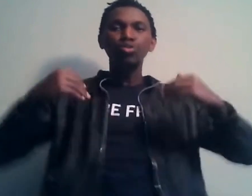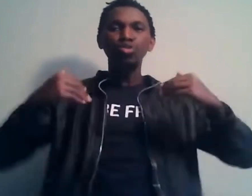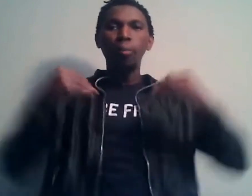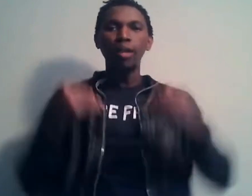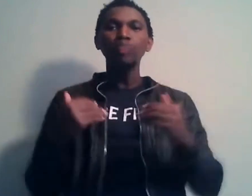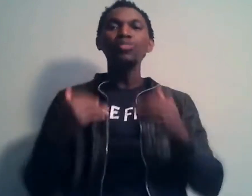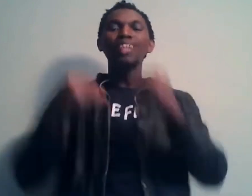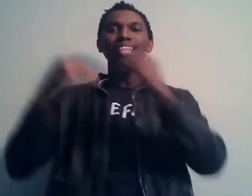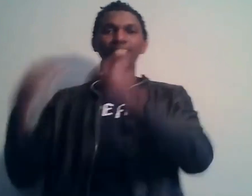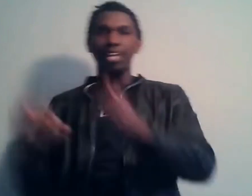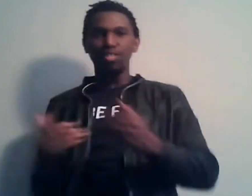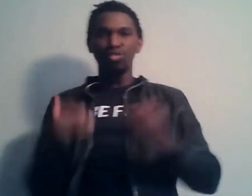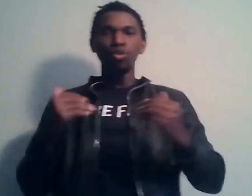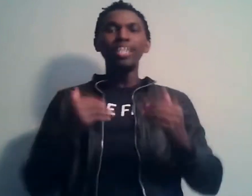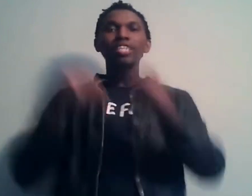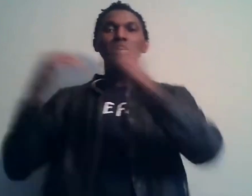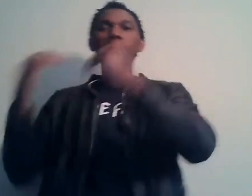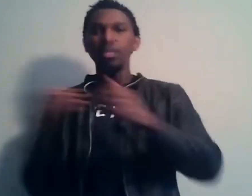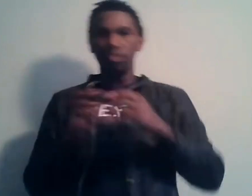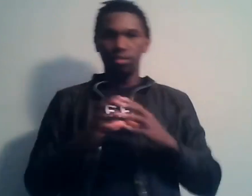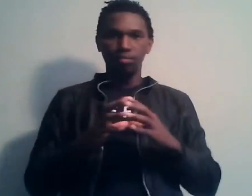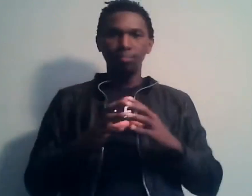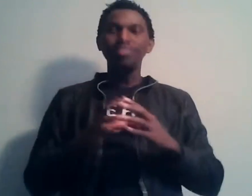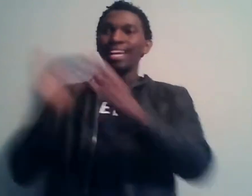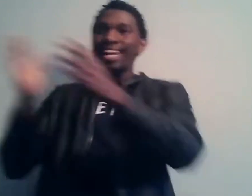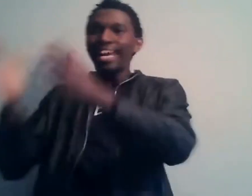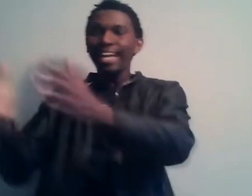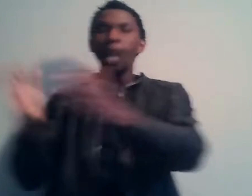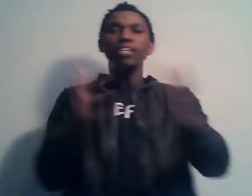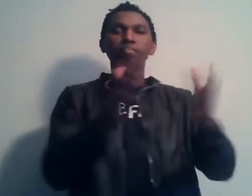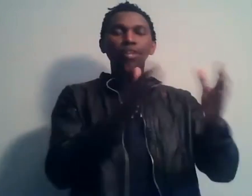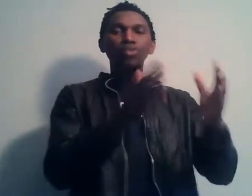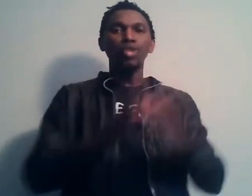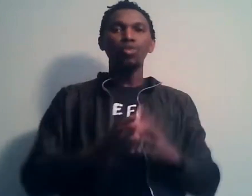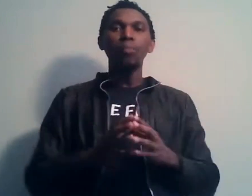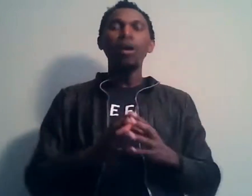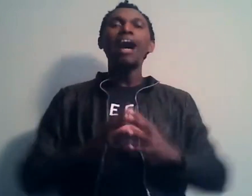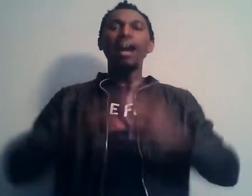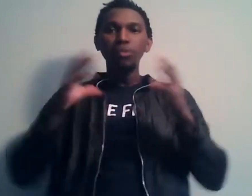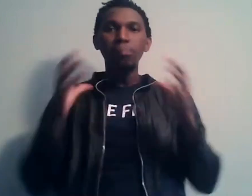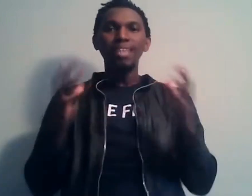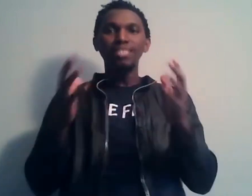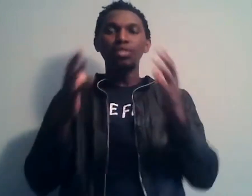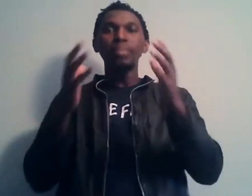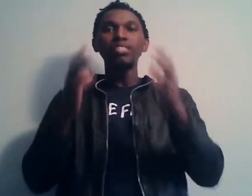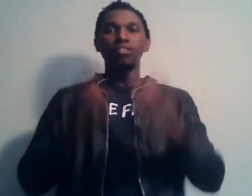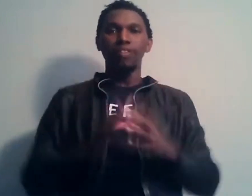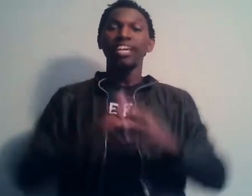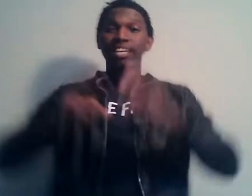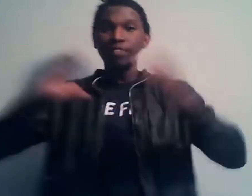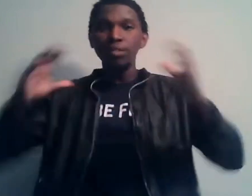qui sont perdus dans la distraction et dans l'ambiance, les ramener vers le droit chemin afin de bâtir le pays en fait et afin